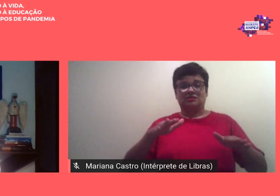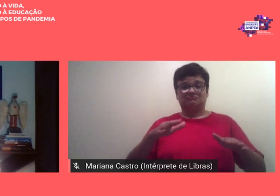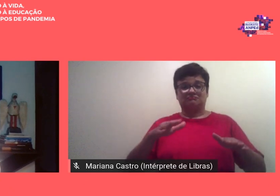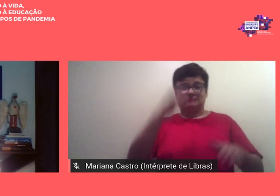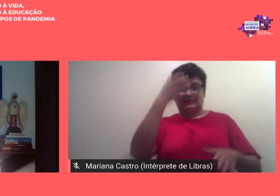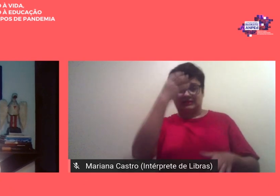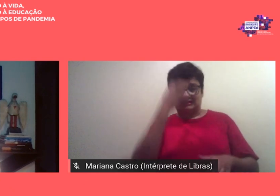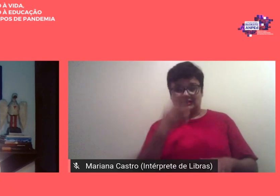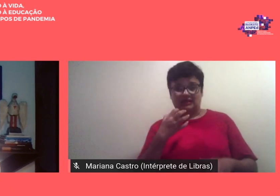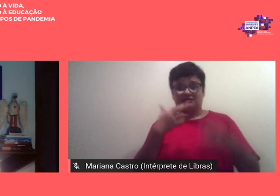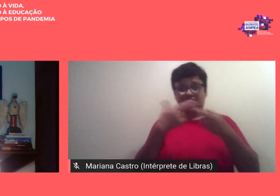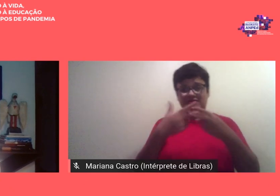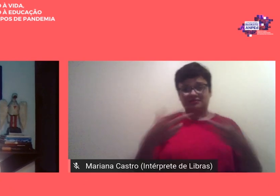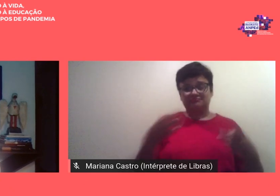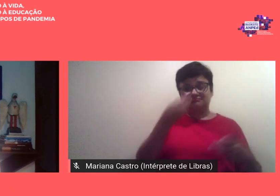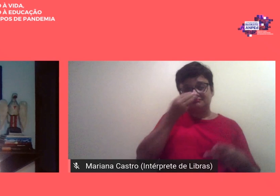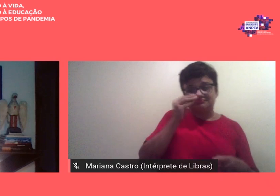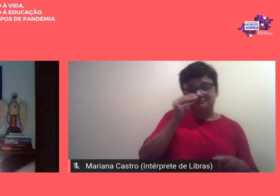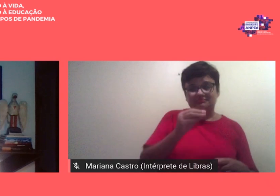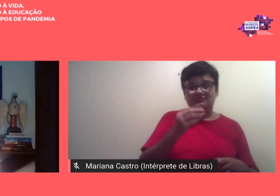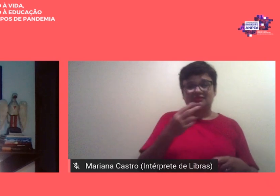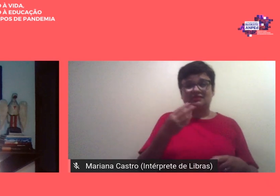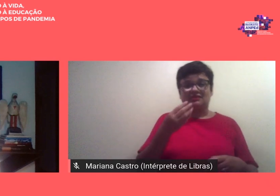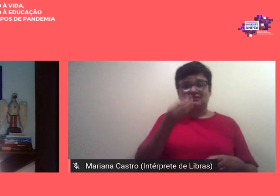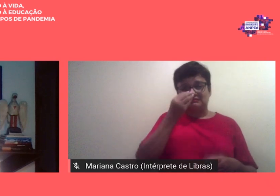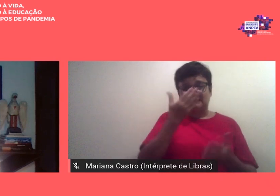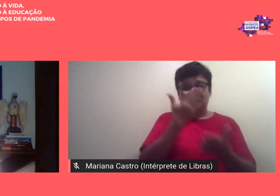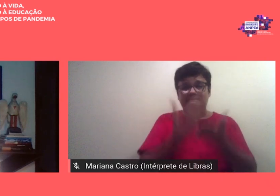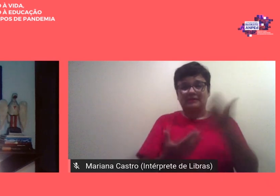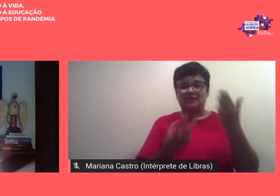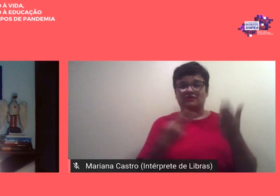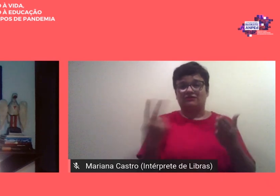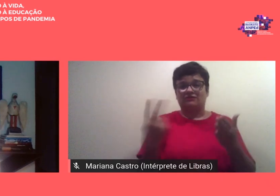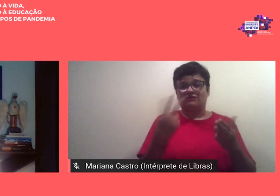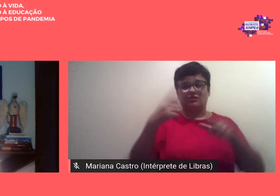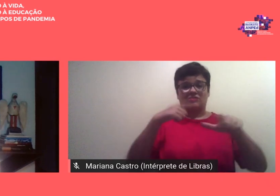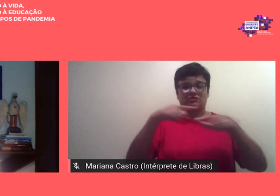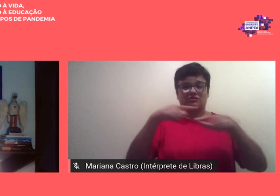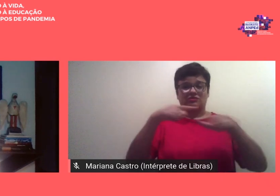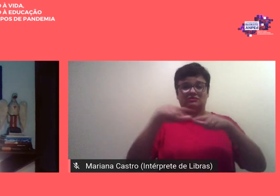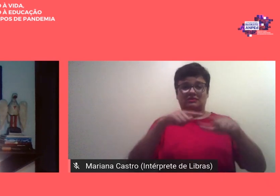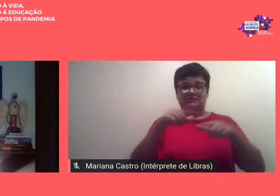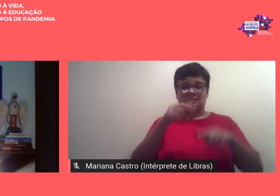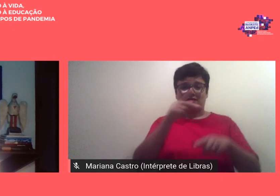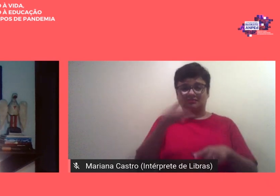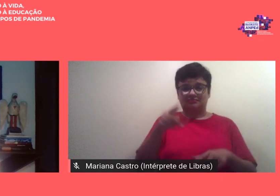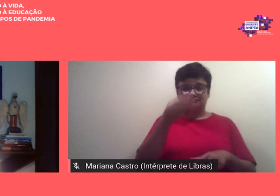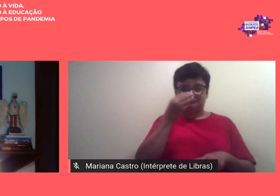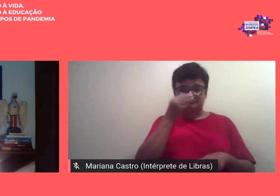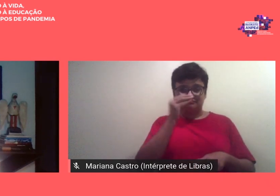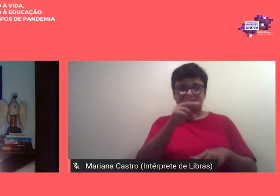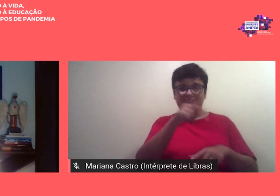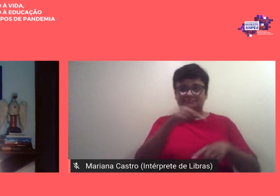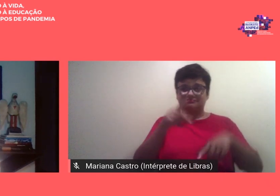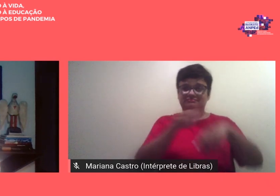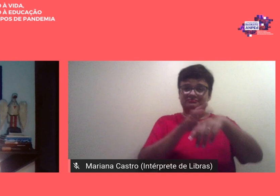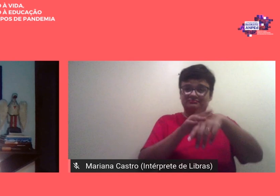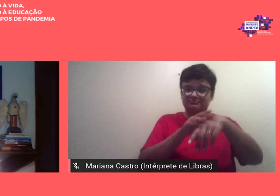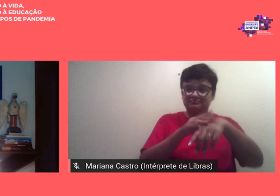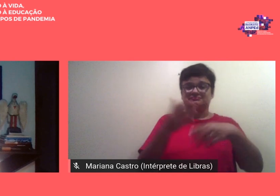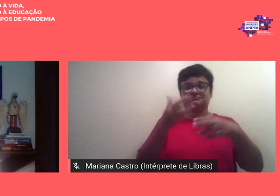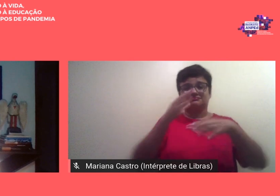a desvalorização e a exploração do trabalho docente que levam ao adoecimento de profissionais na educação